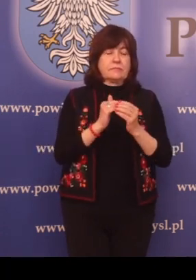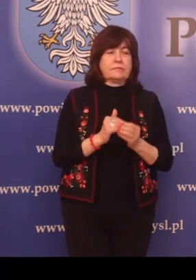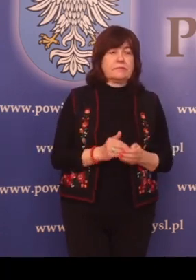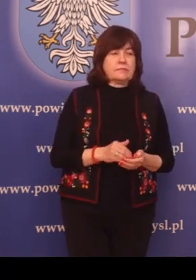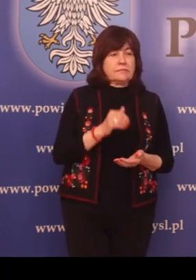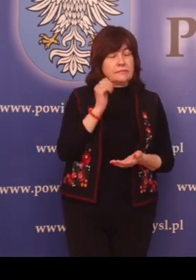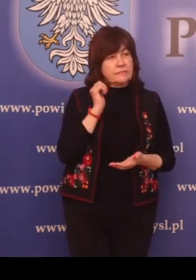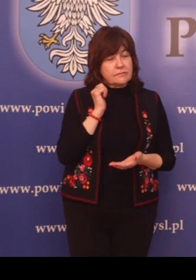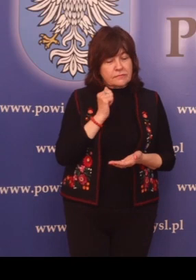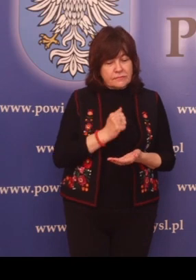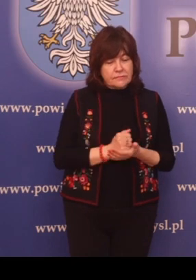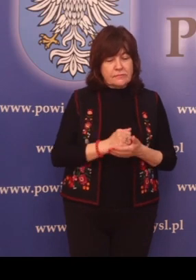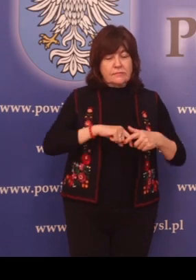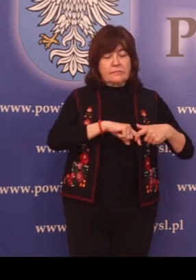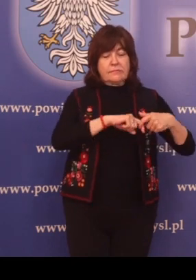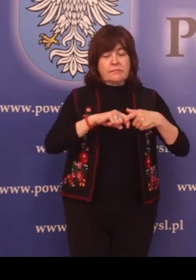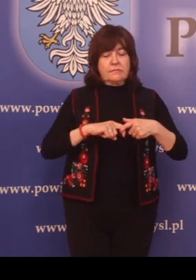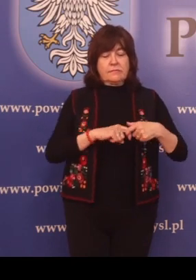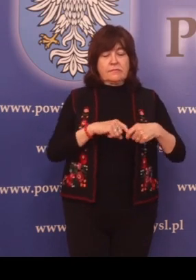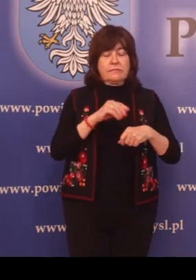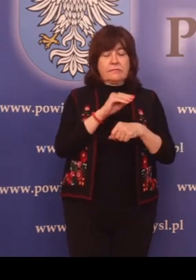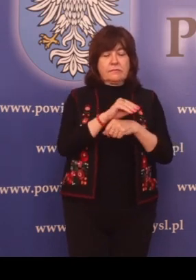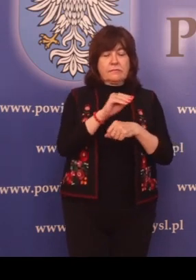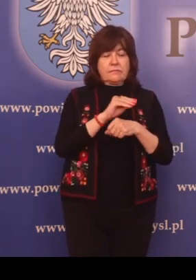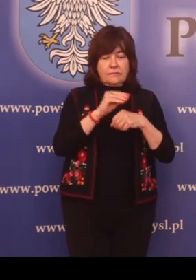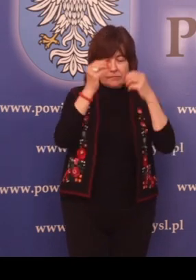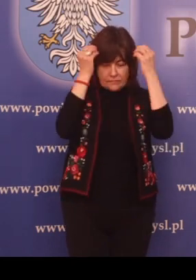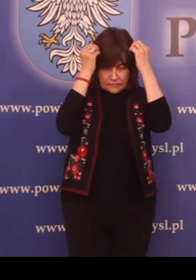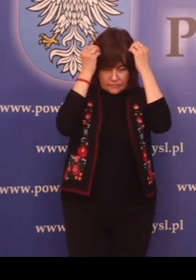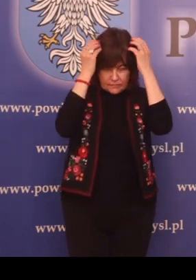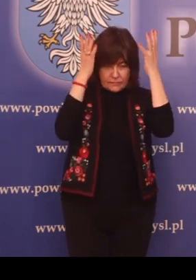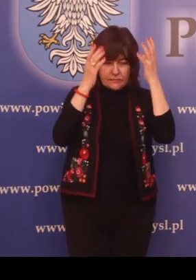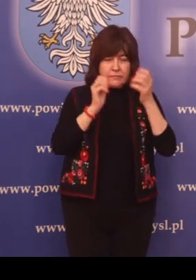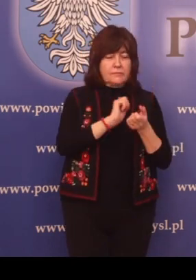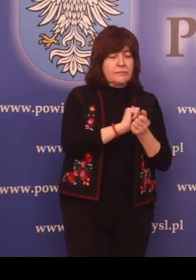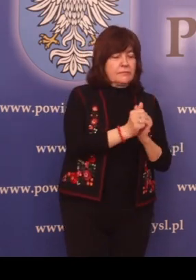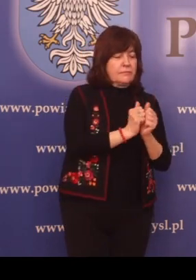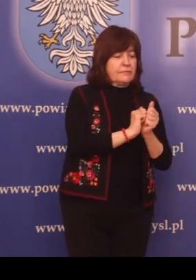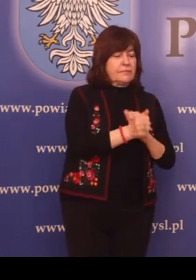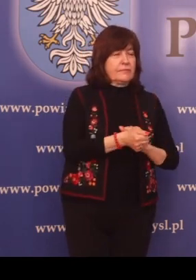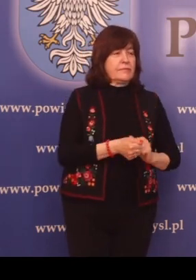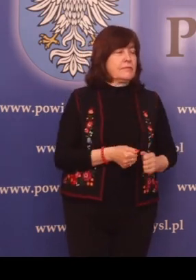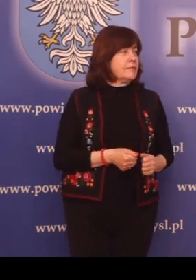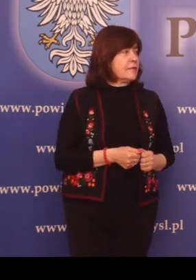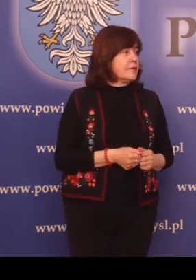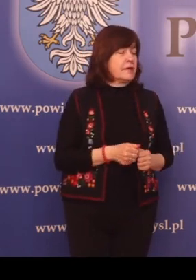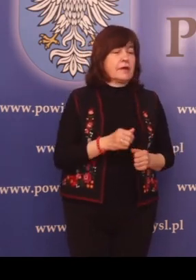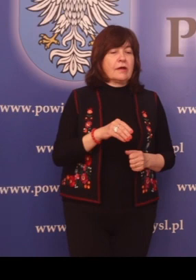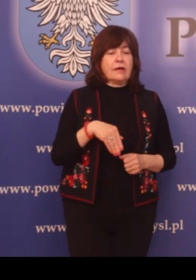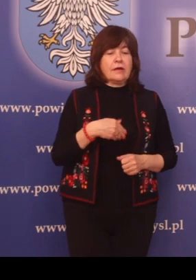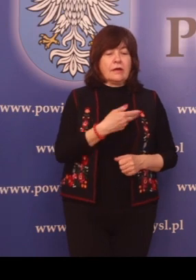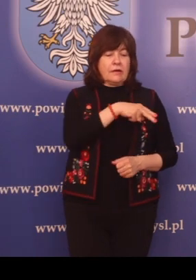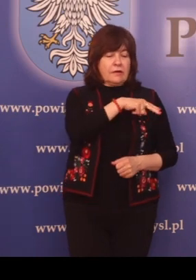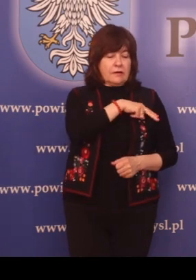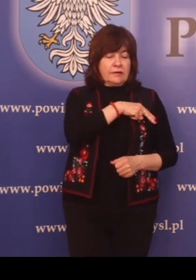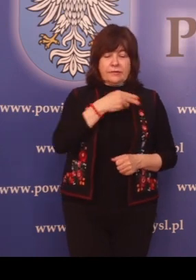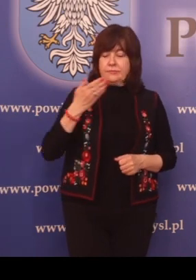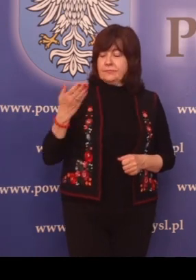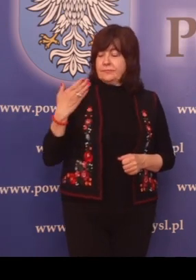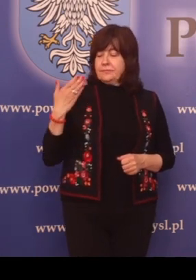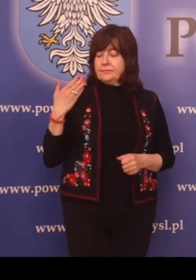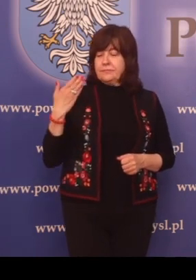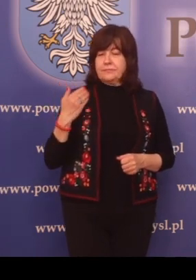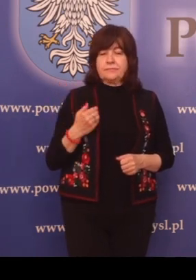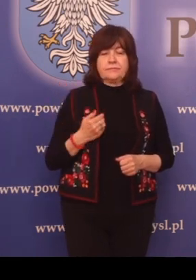Sprawy związane z edukacją, kulturą i sportem. Nadanie odznaki honorowej.